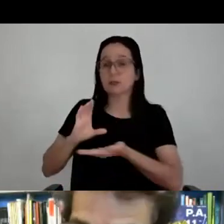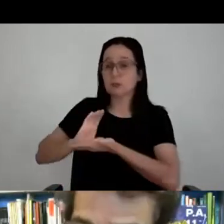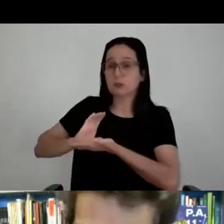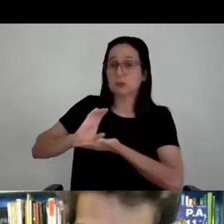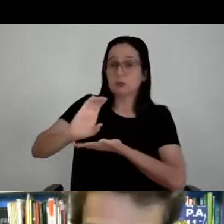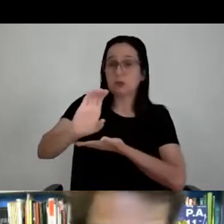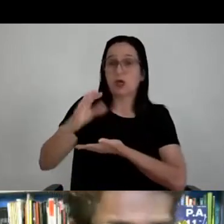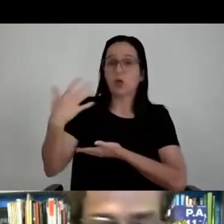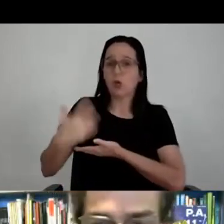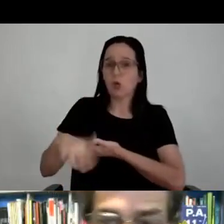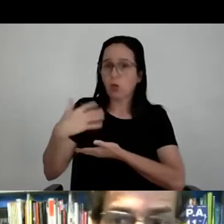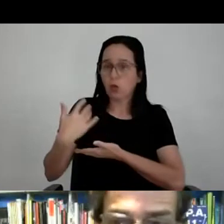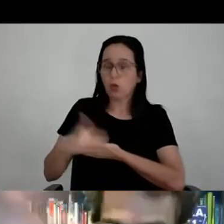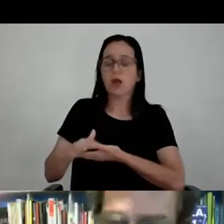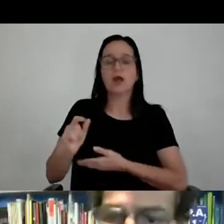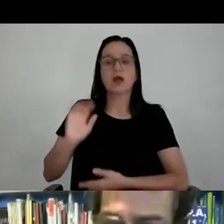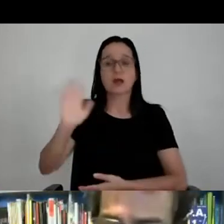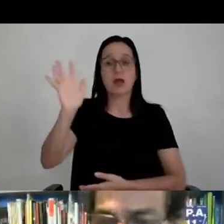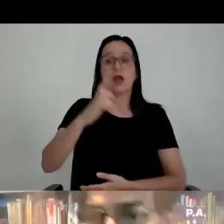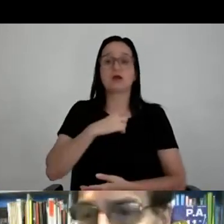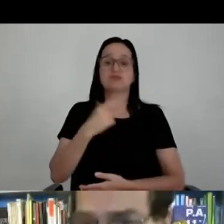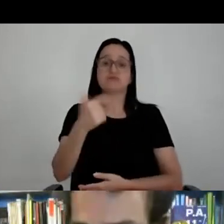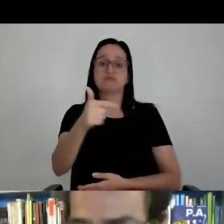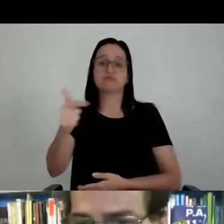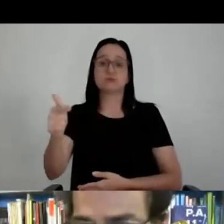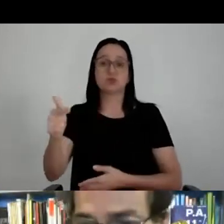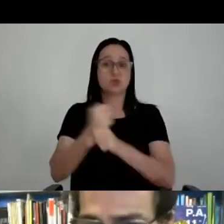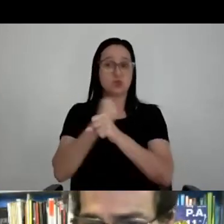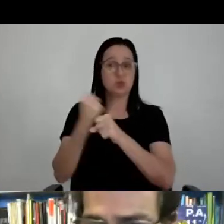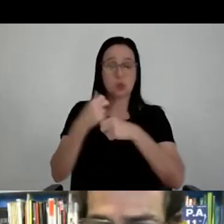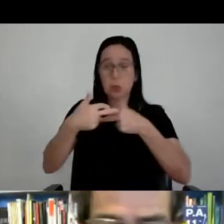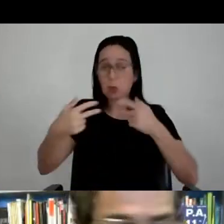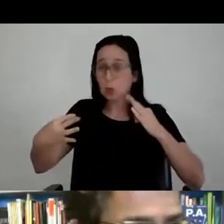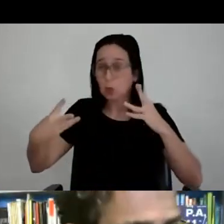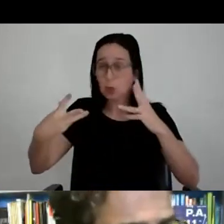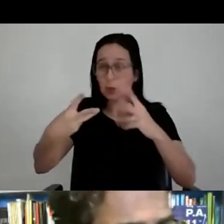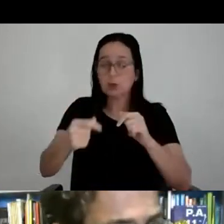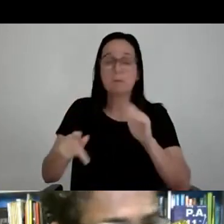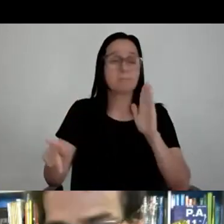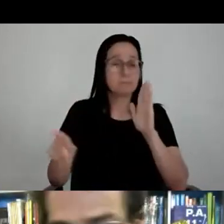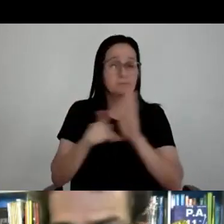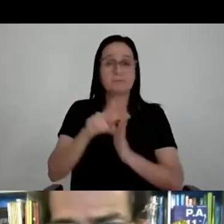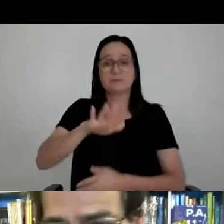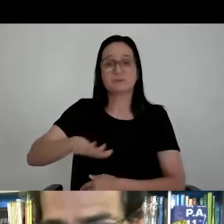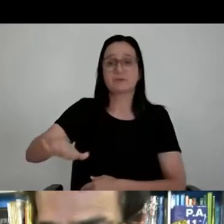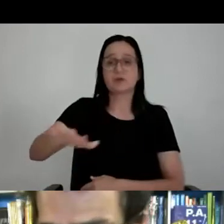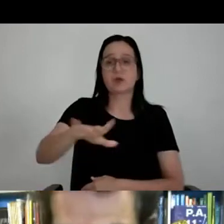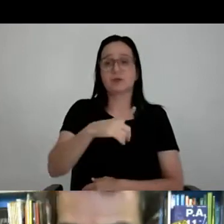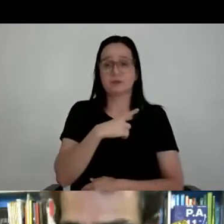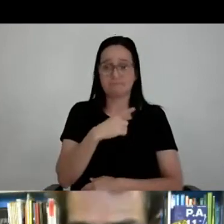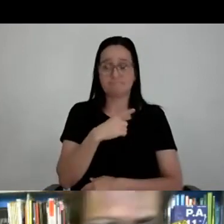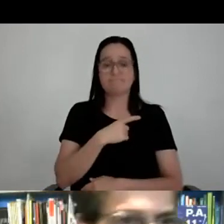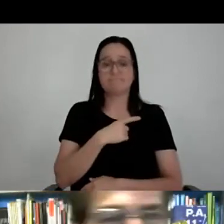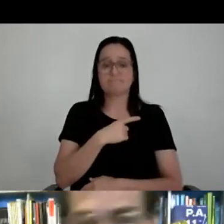muito caro, não só na estrutura, mas em todo o complexo, em toda a operação do evento, do entretenimento, a estrutura aí talvez seja 5